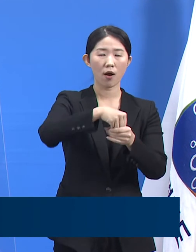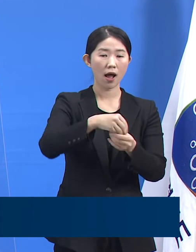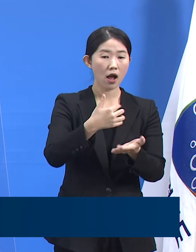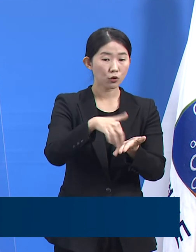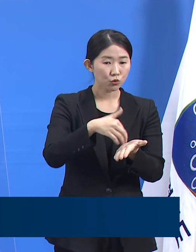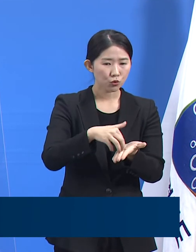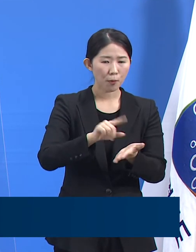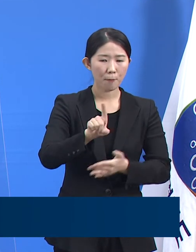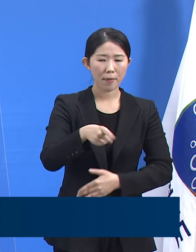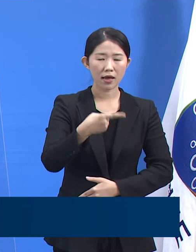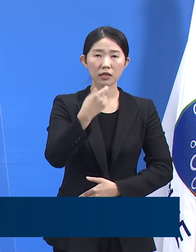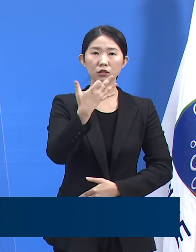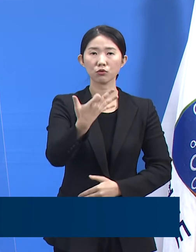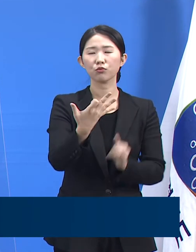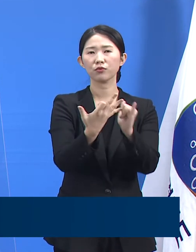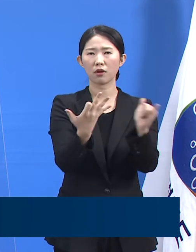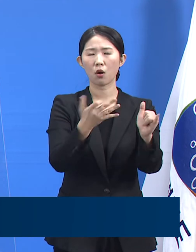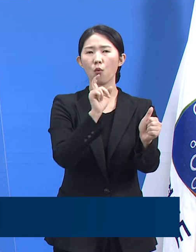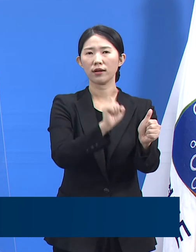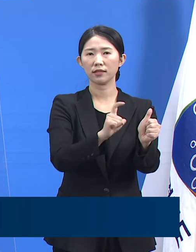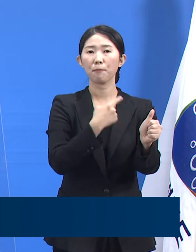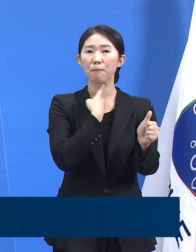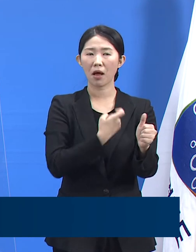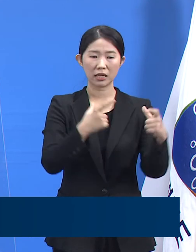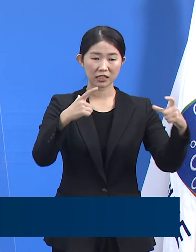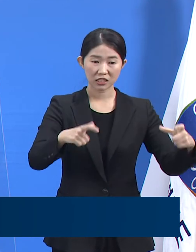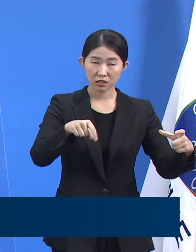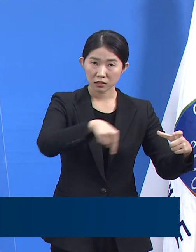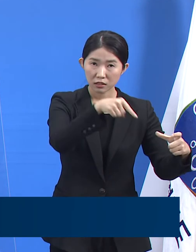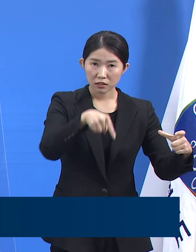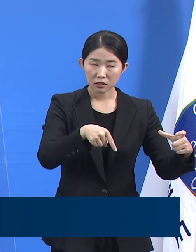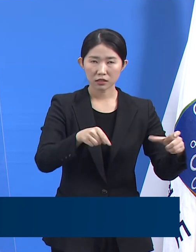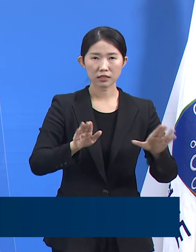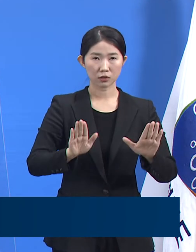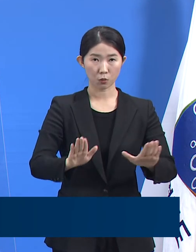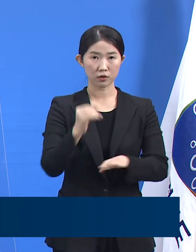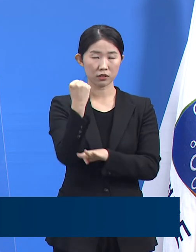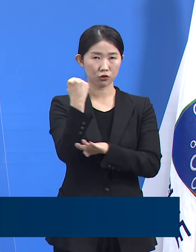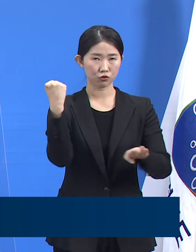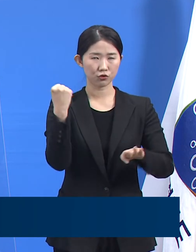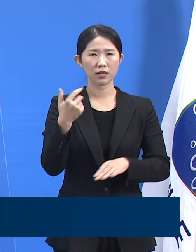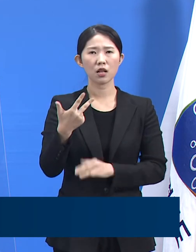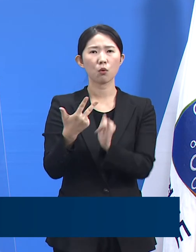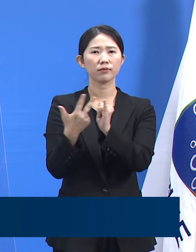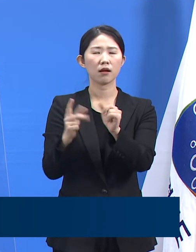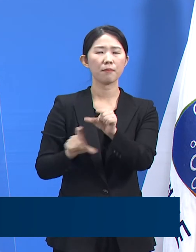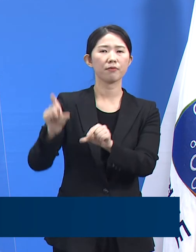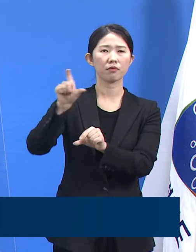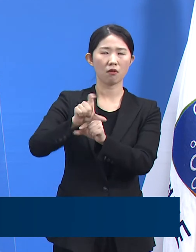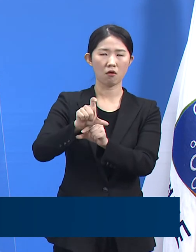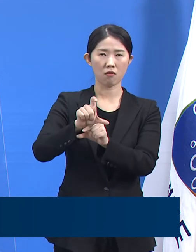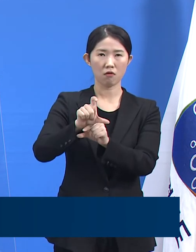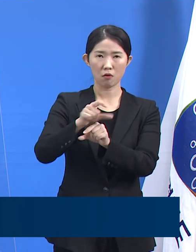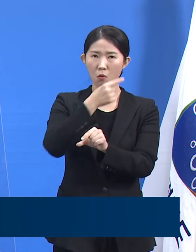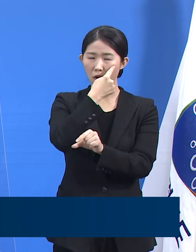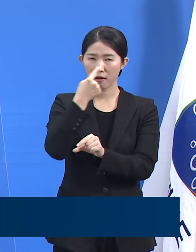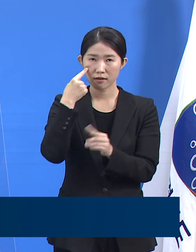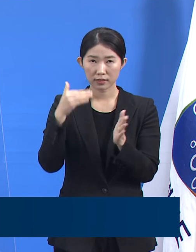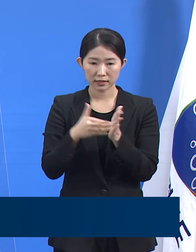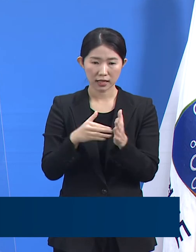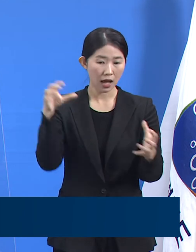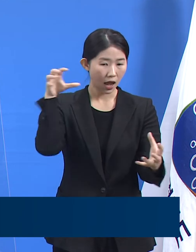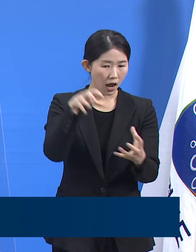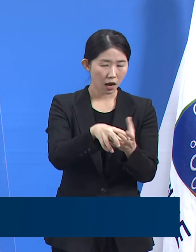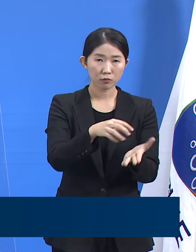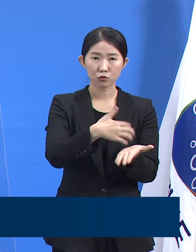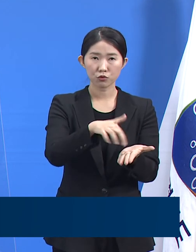판정을 받았던 클러스터는 23일 0시 기준 7명이 추가 확진 판정을 받아 총 확진자